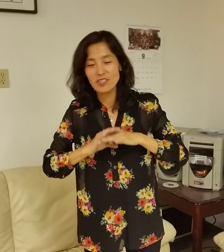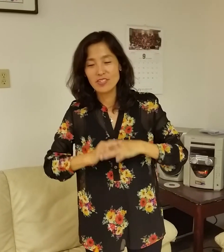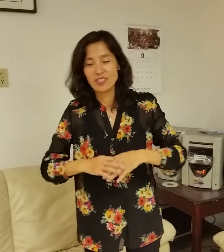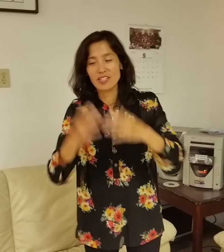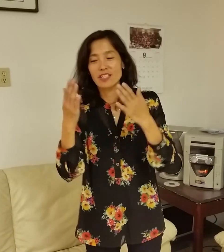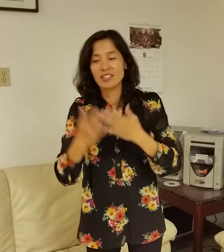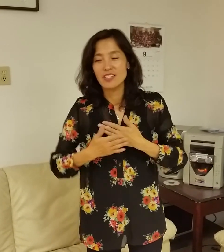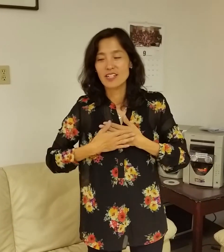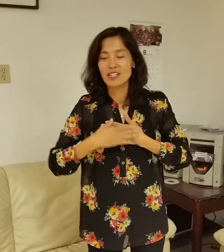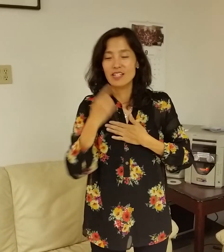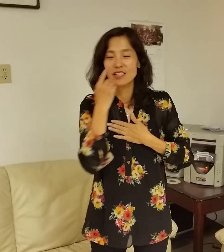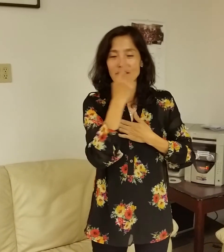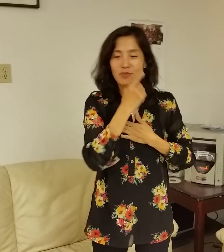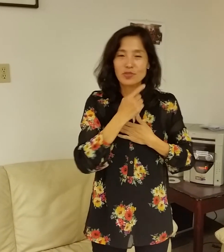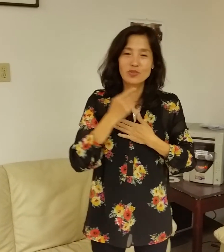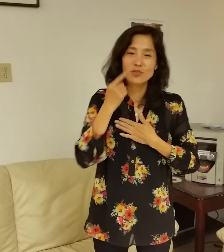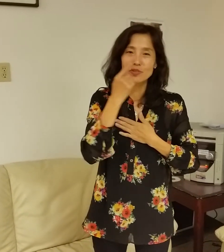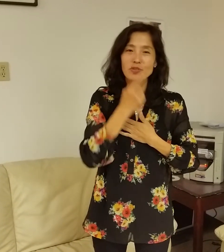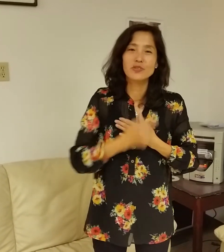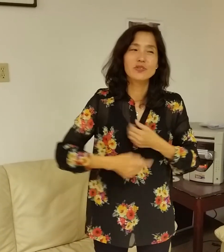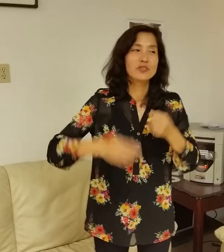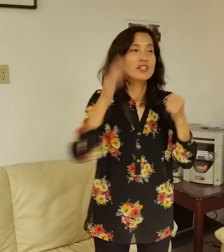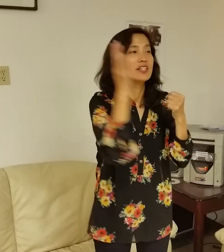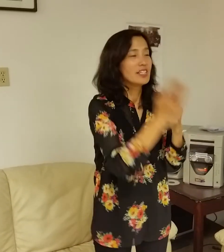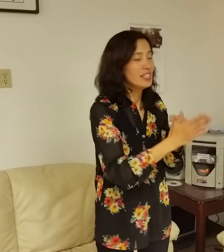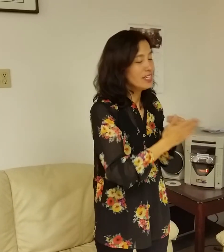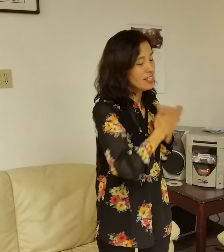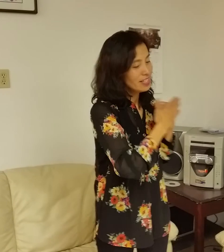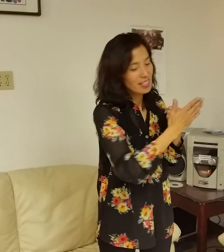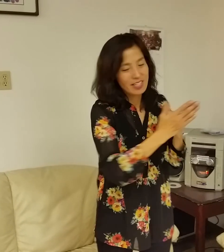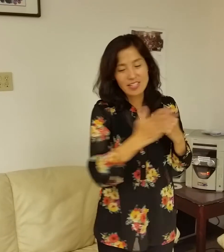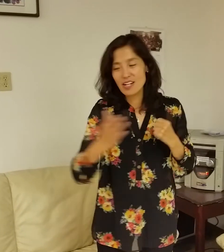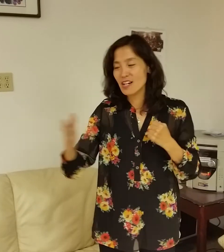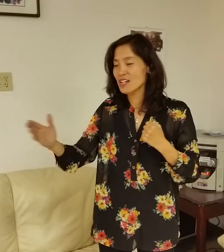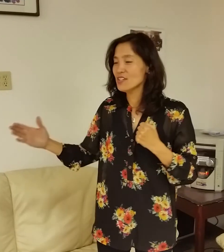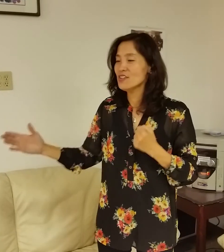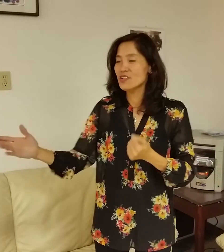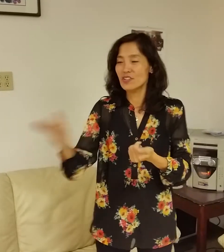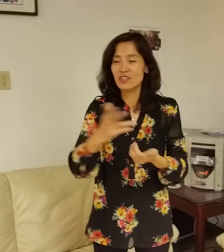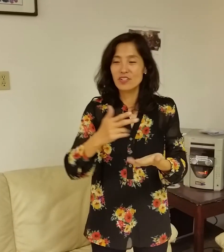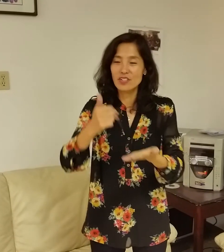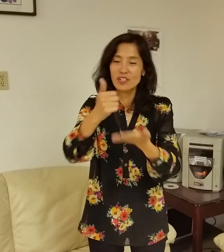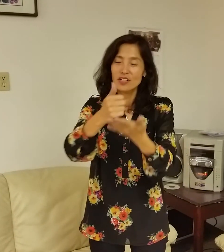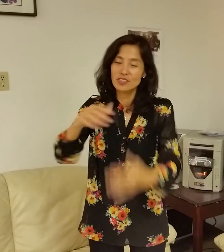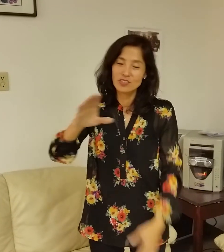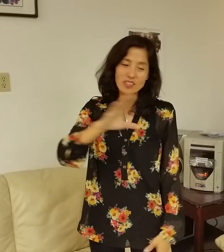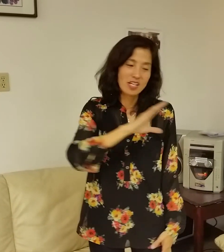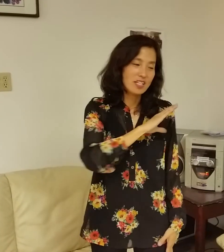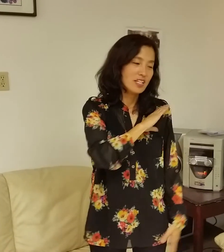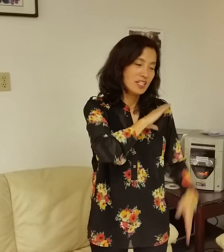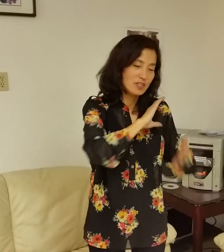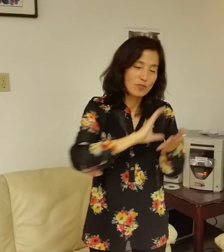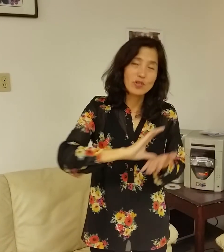나의 입술을 이뤄여 주의 이름